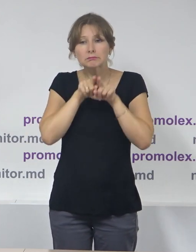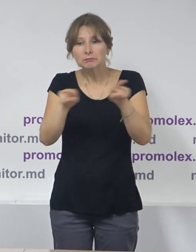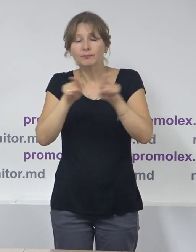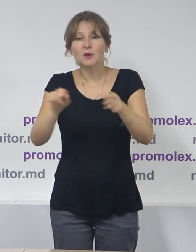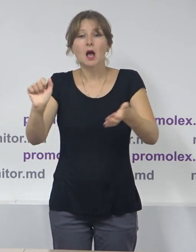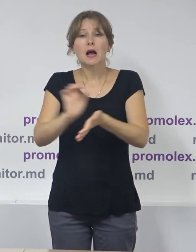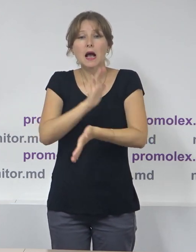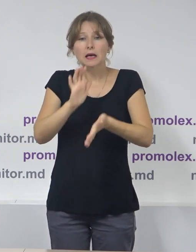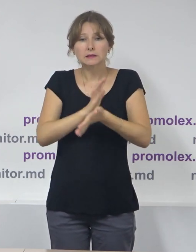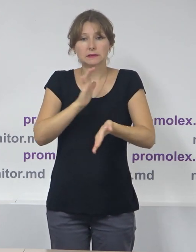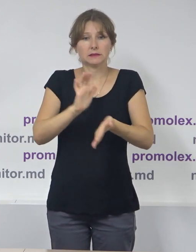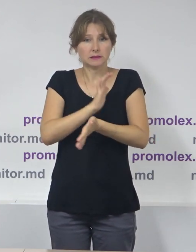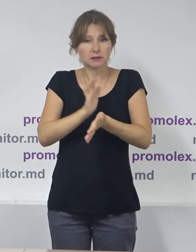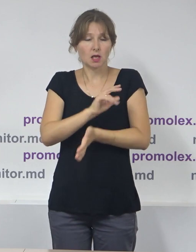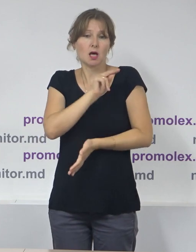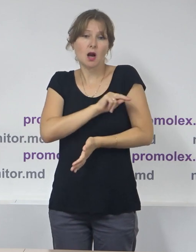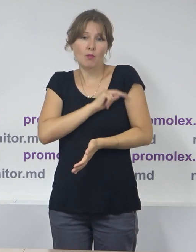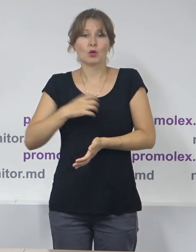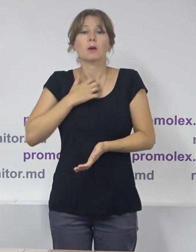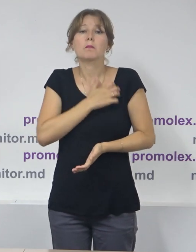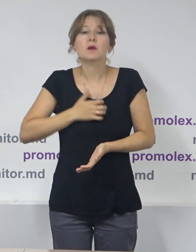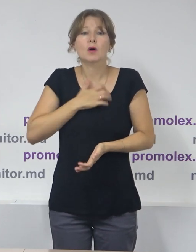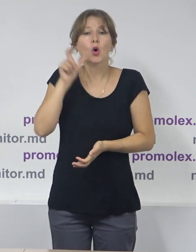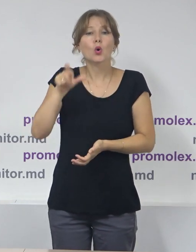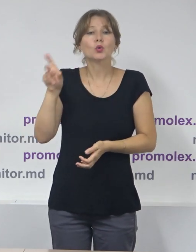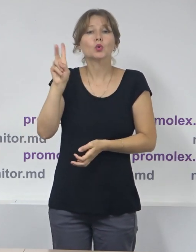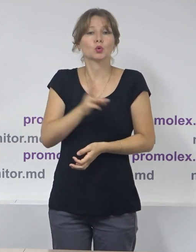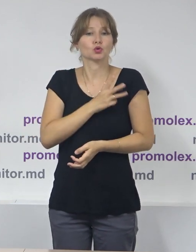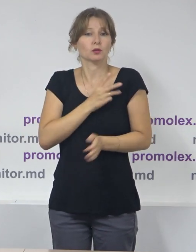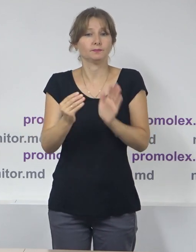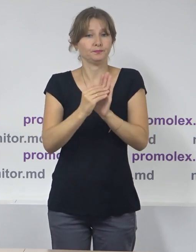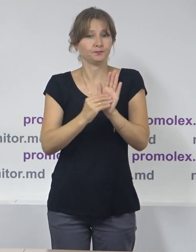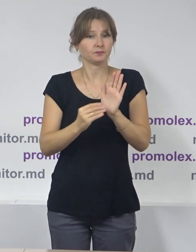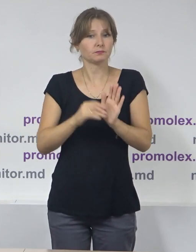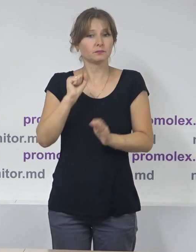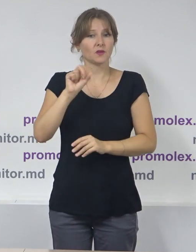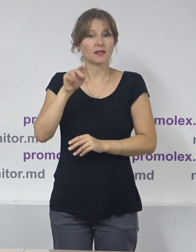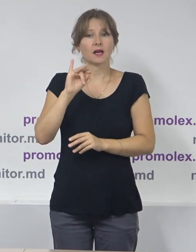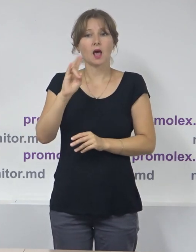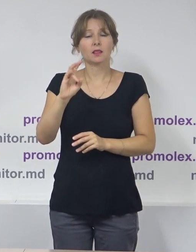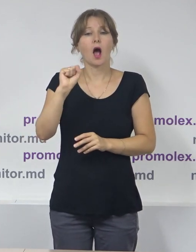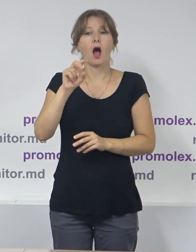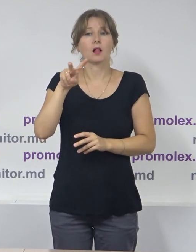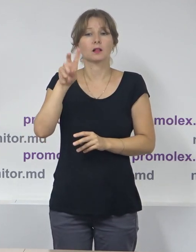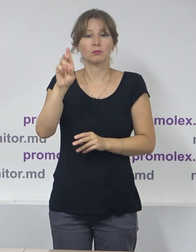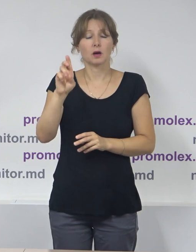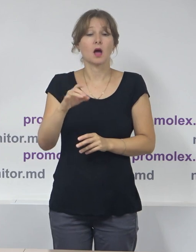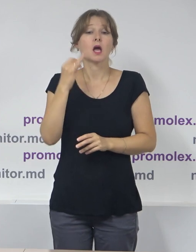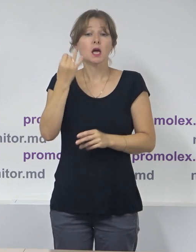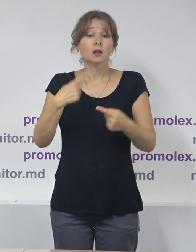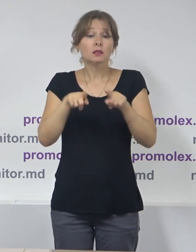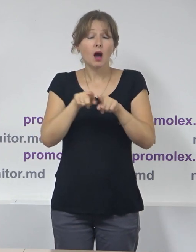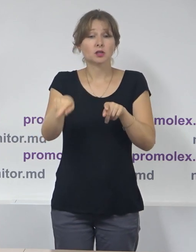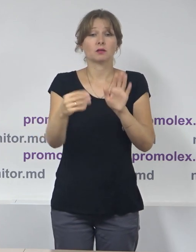ziarilor de promovare a candidatului la funcție de primar al municipiului Chișinău, domnul Adrian Aud. În conținutul ziarului, PSRM și-a